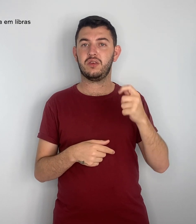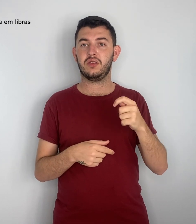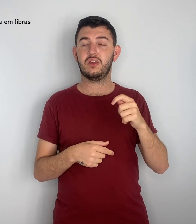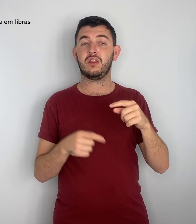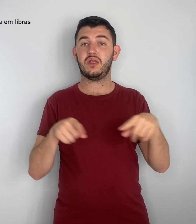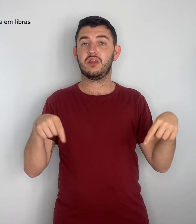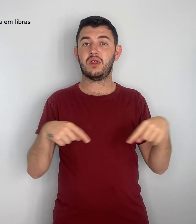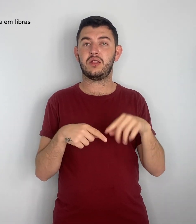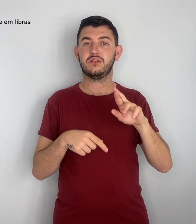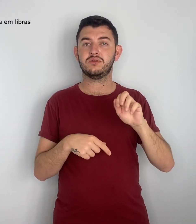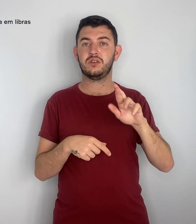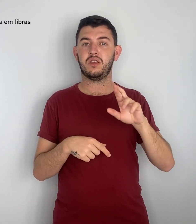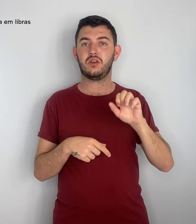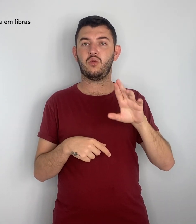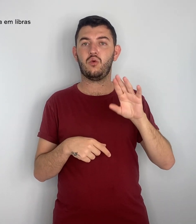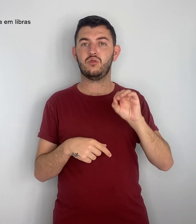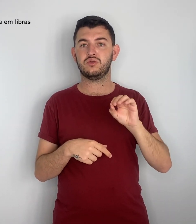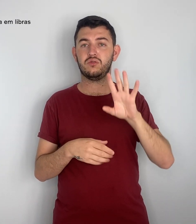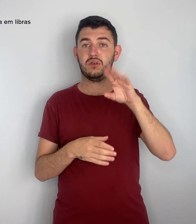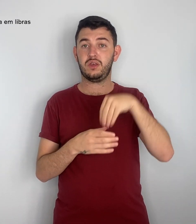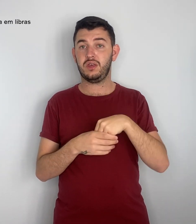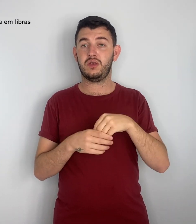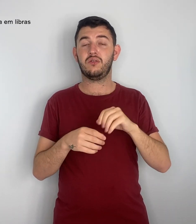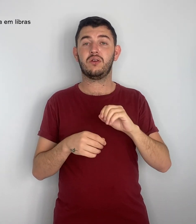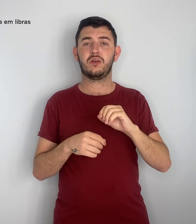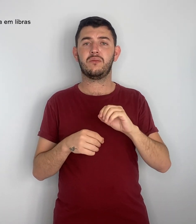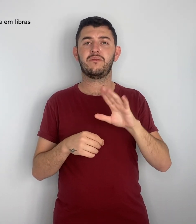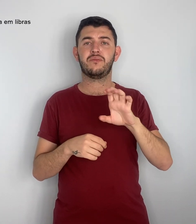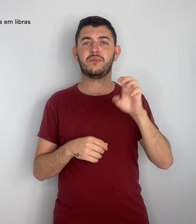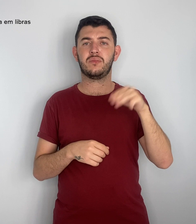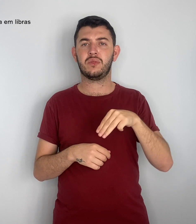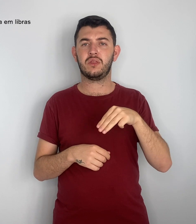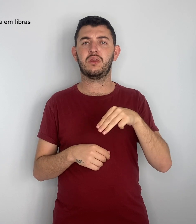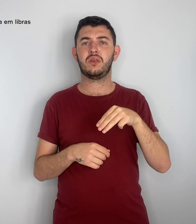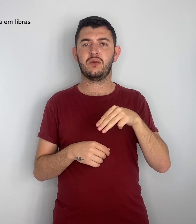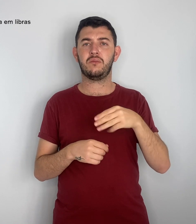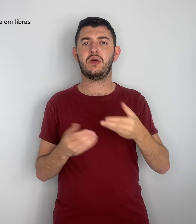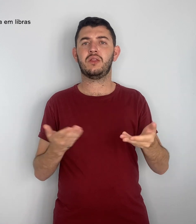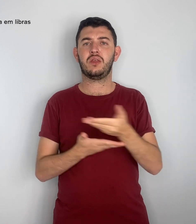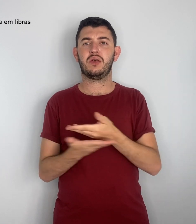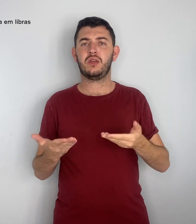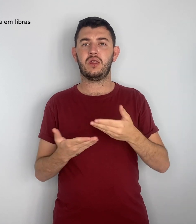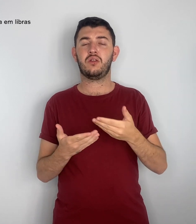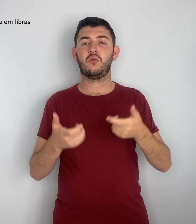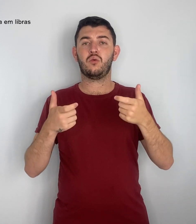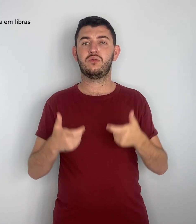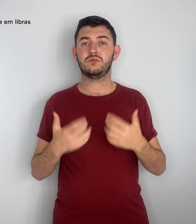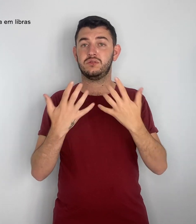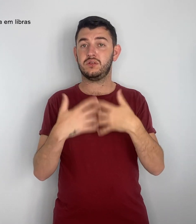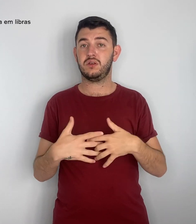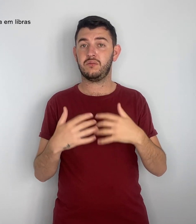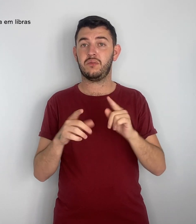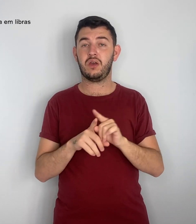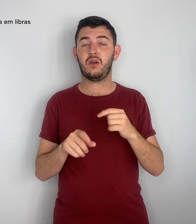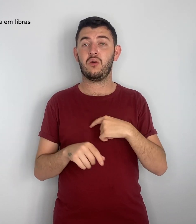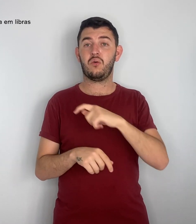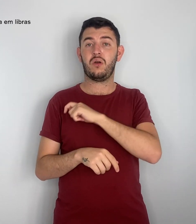Ao identificar que um estudante possa ter um diagnóstico de tia ou de altas